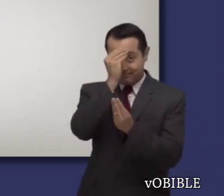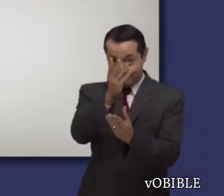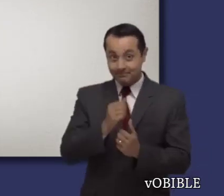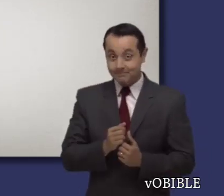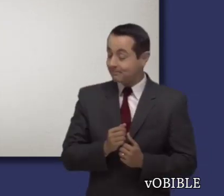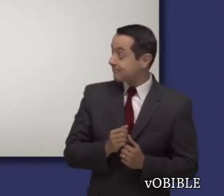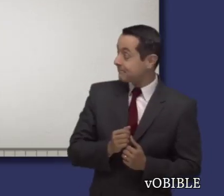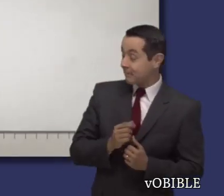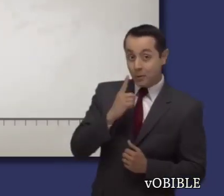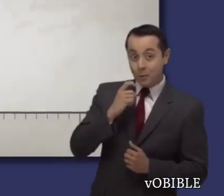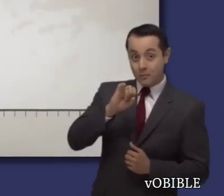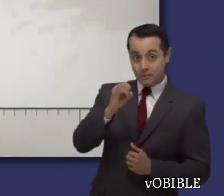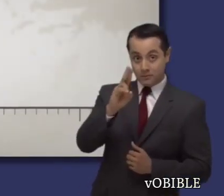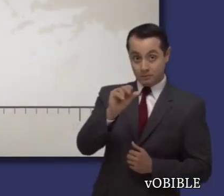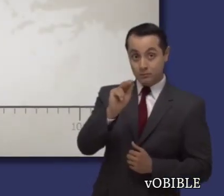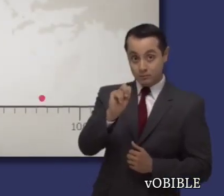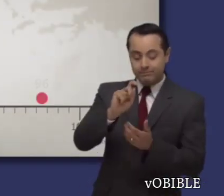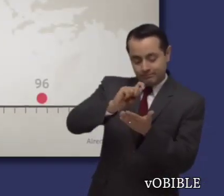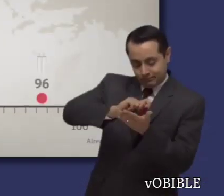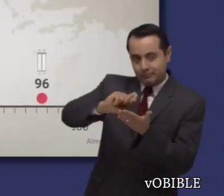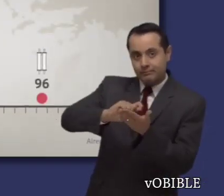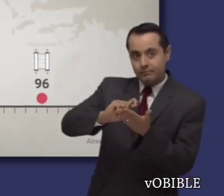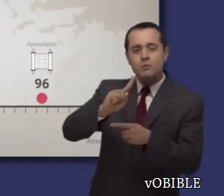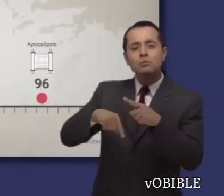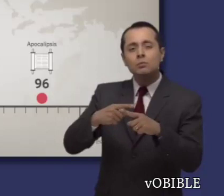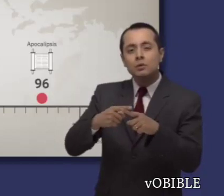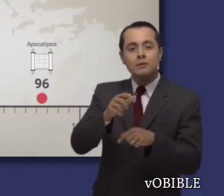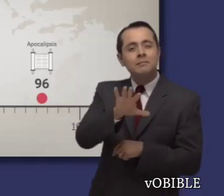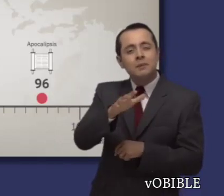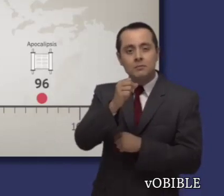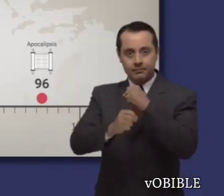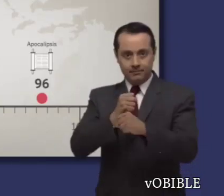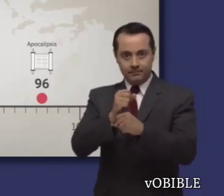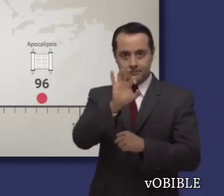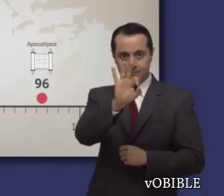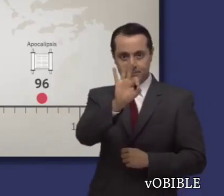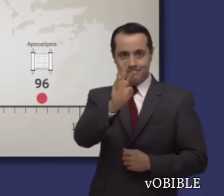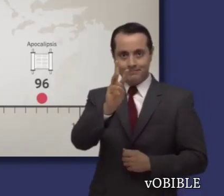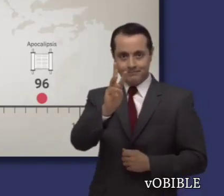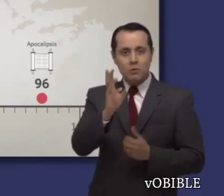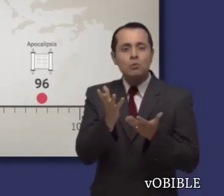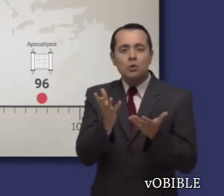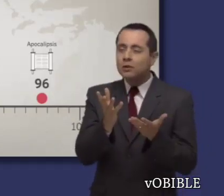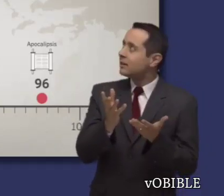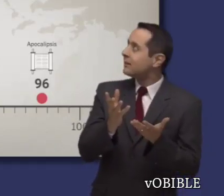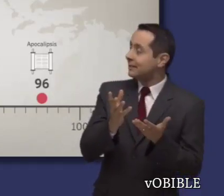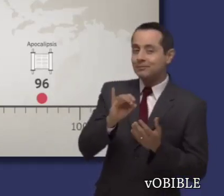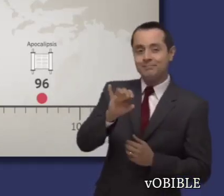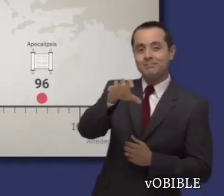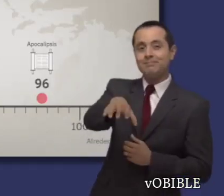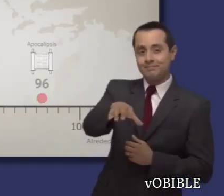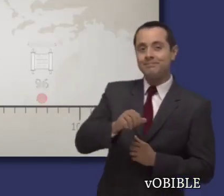El apóstol Juan escribió el libro de Apocalipsis alrededor del año 96 cuando estaba desterrado en la isla de